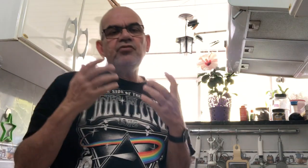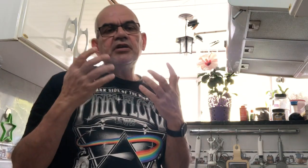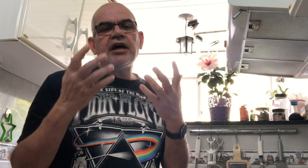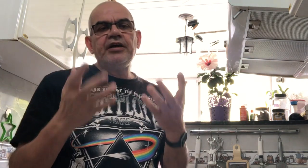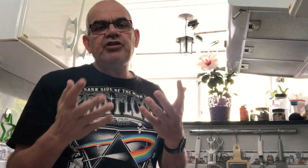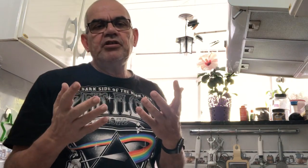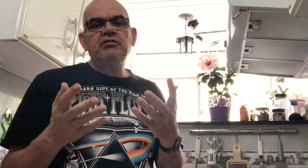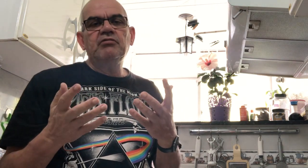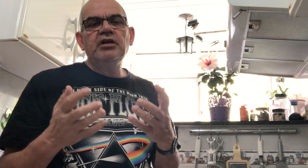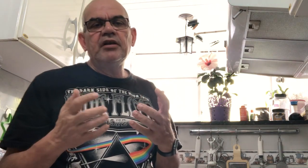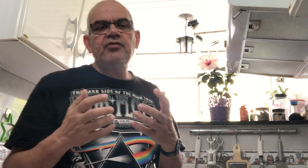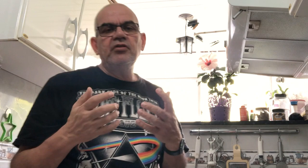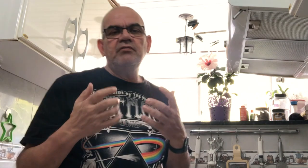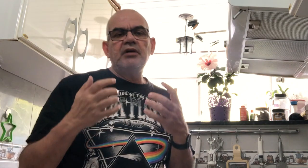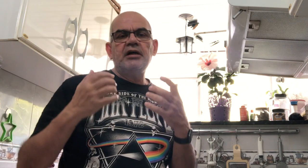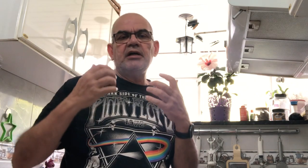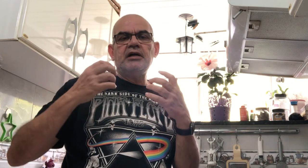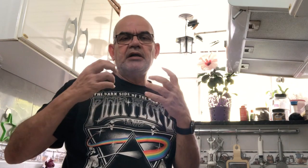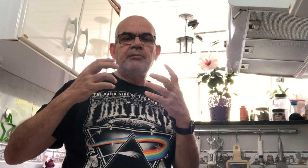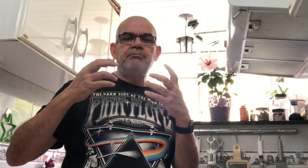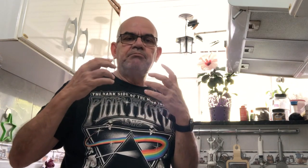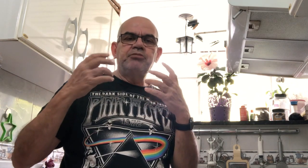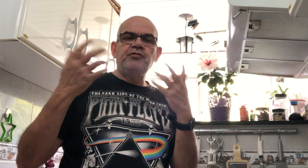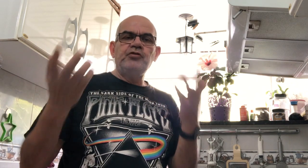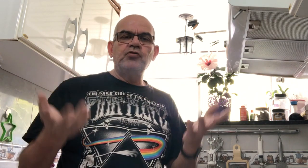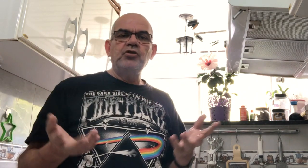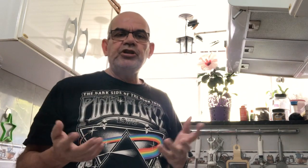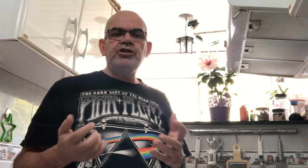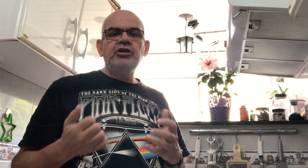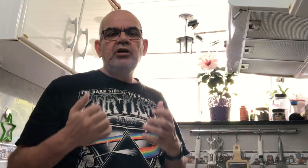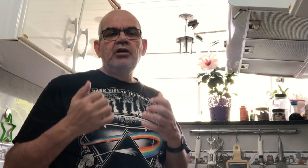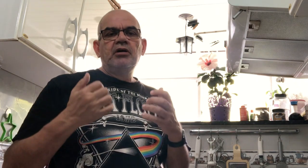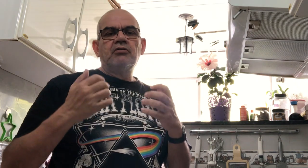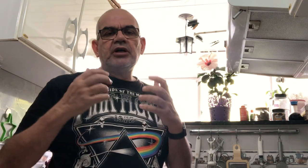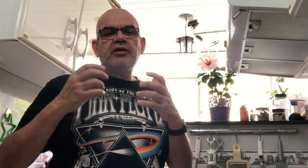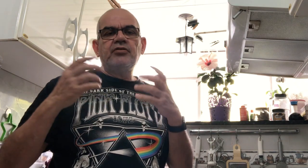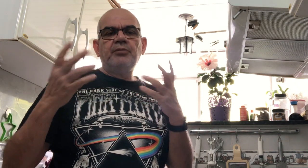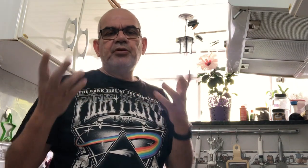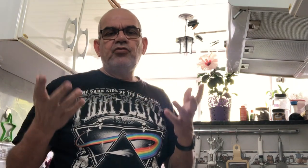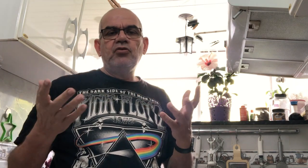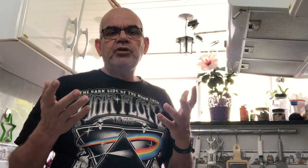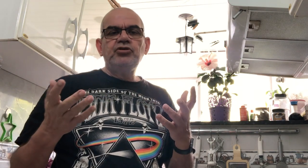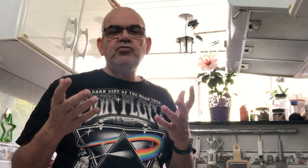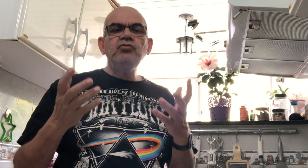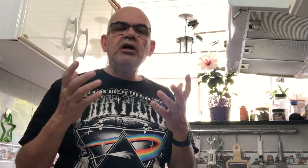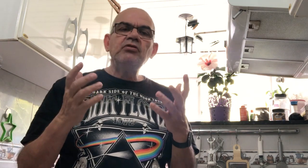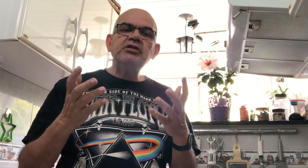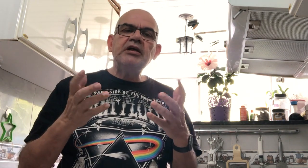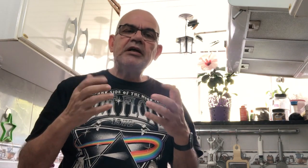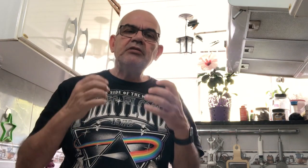sinais com relação a profissões, com relação a pessoas, tudo é considerado